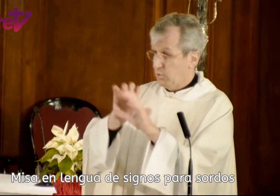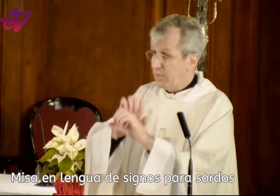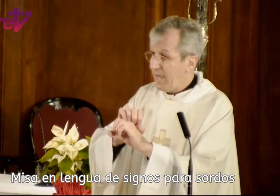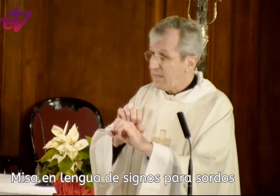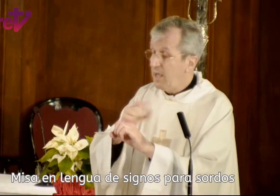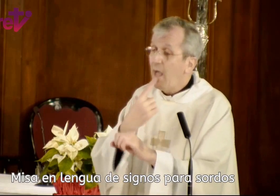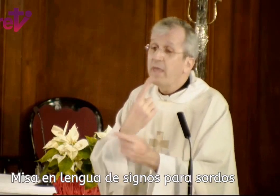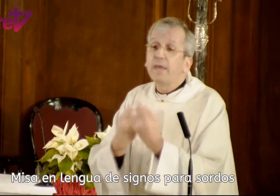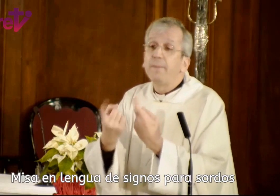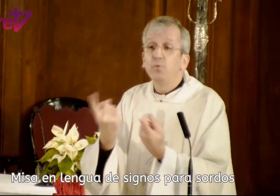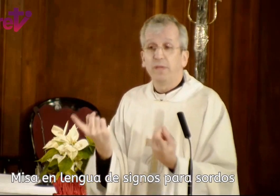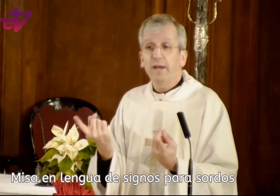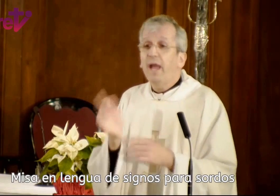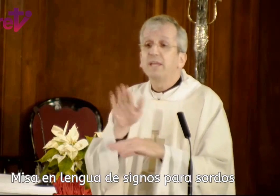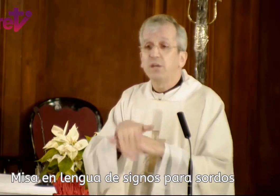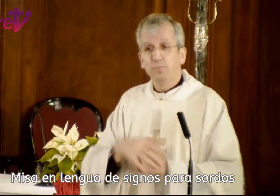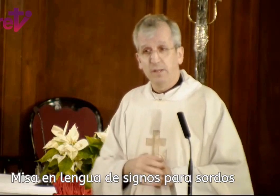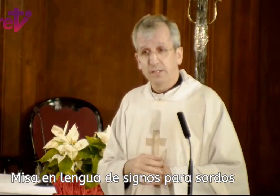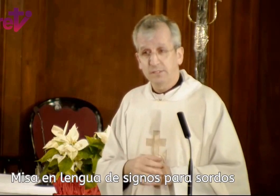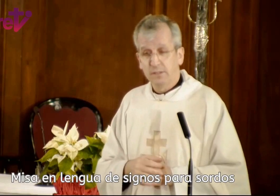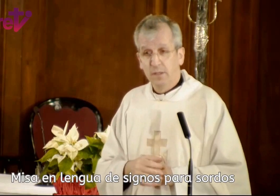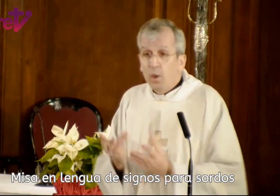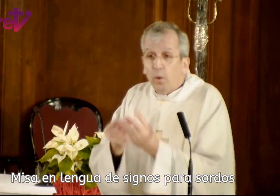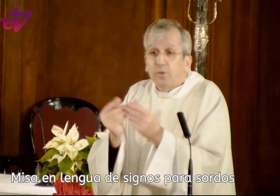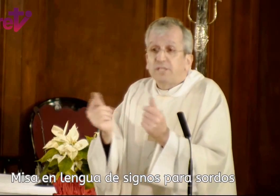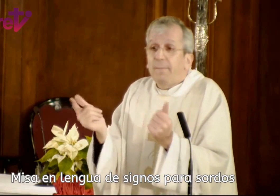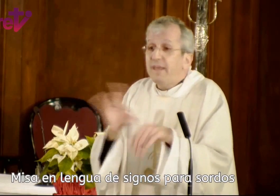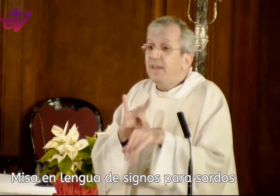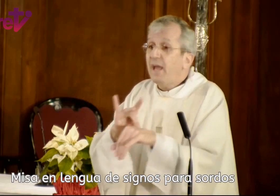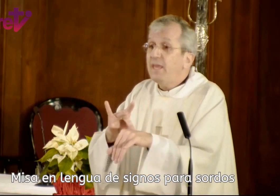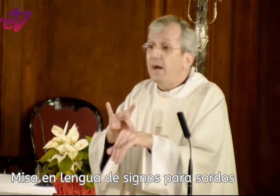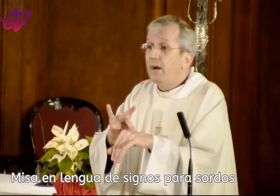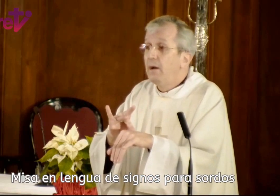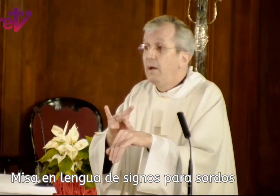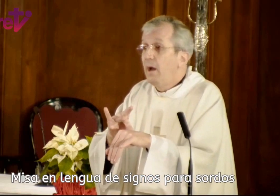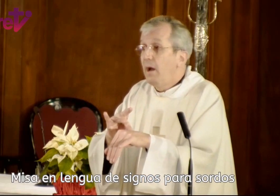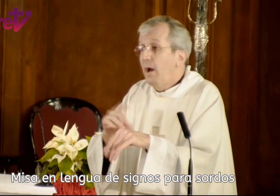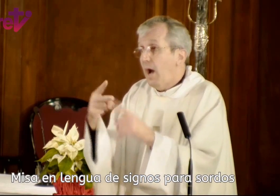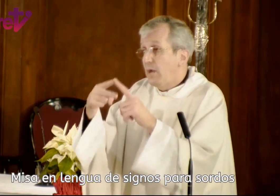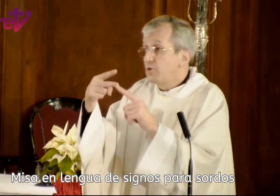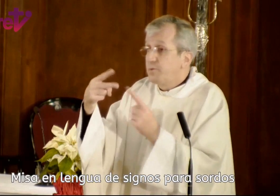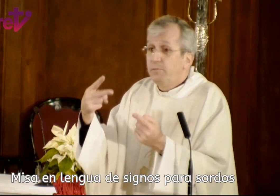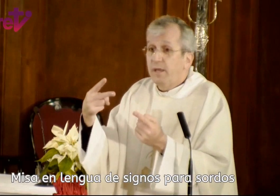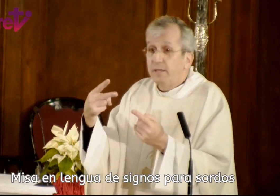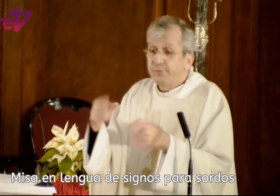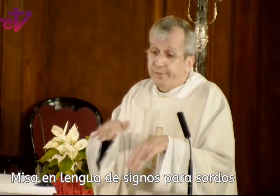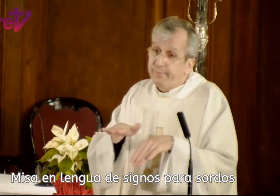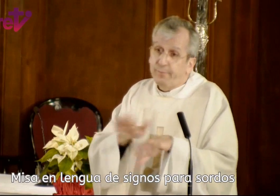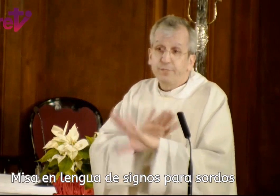oscuridad, y hay que preguntar, hay que ser humildes. Cuando desaparece la guía, hay dos posibilidades, uno es decir, bueno, pues